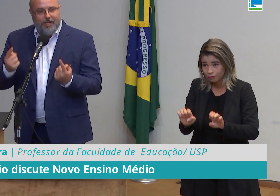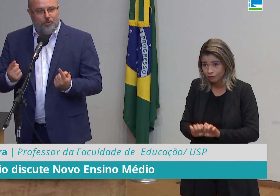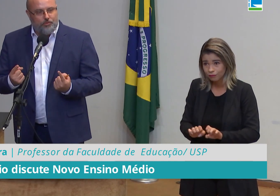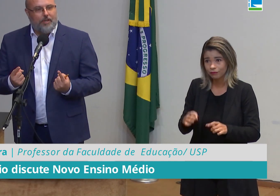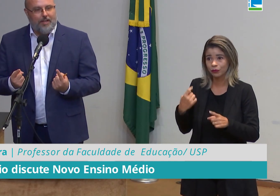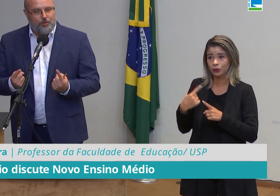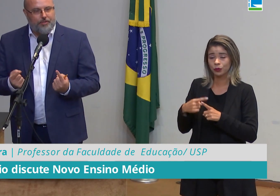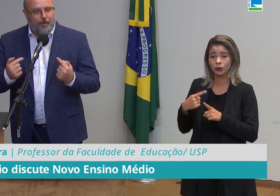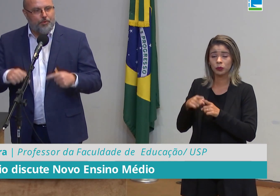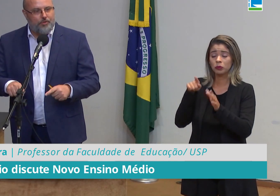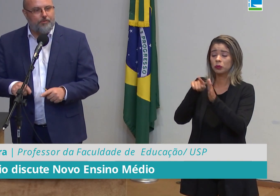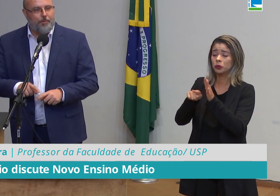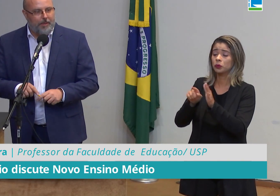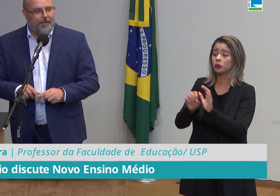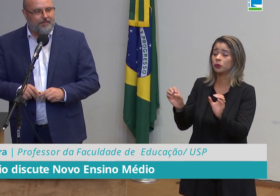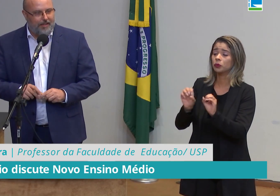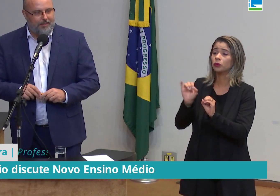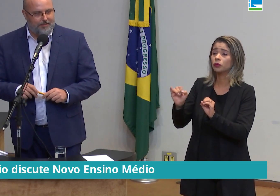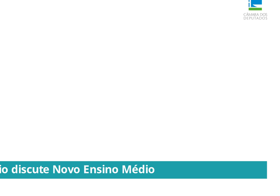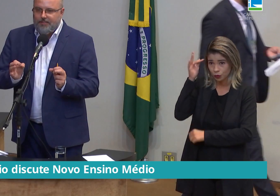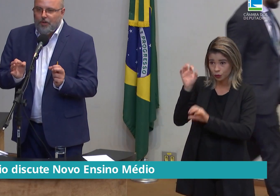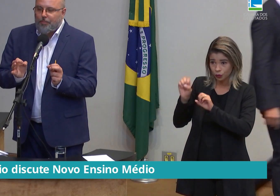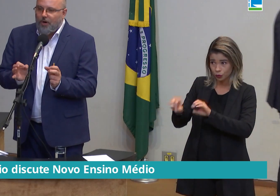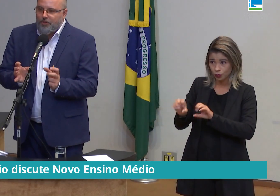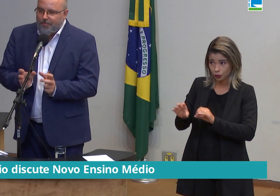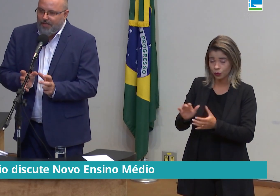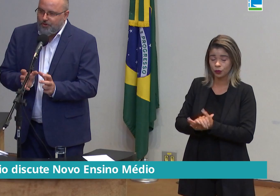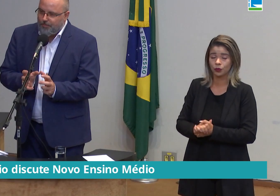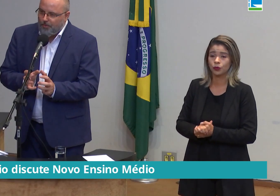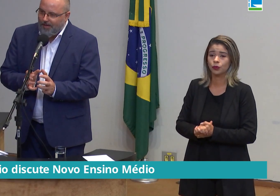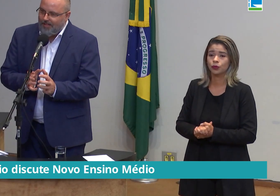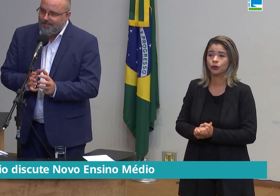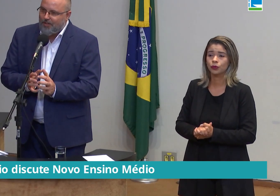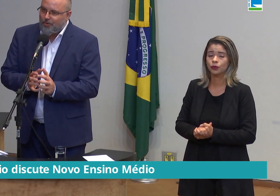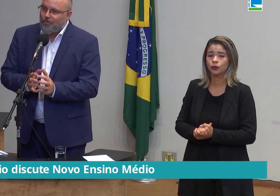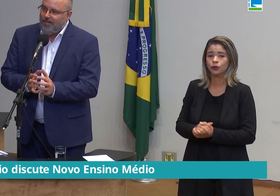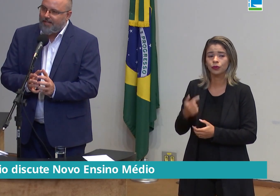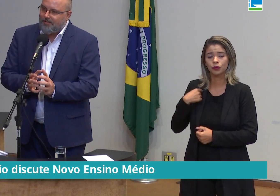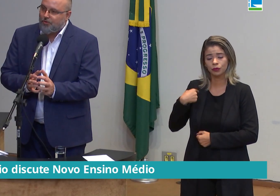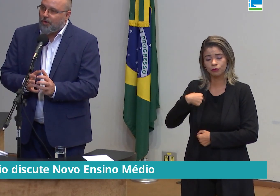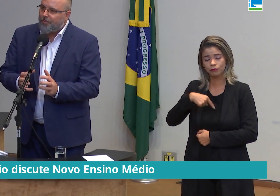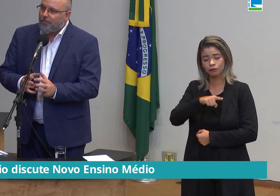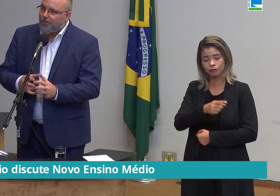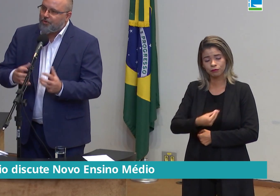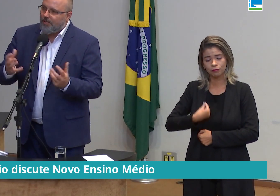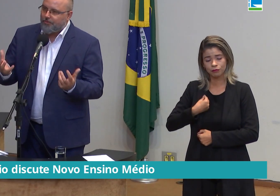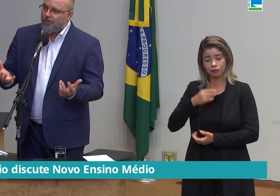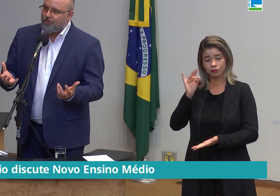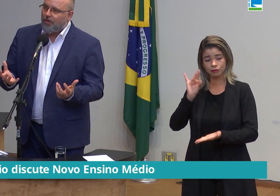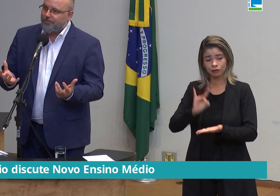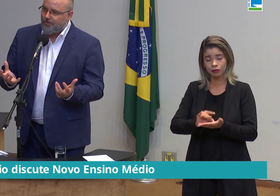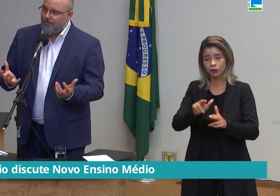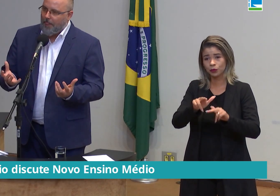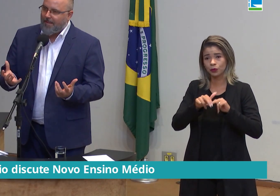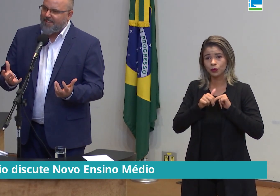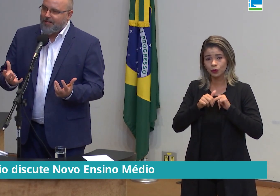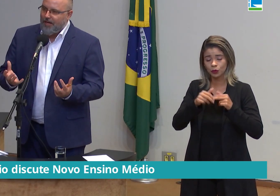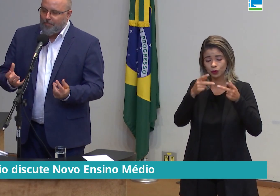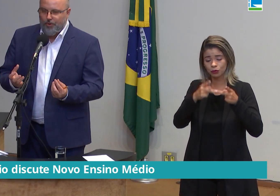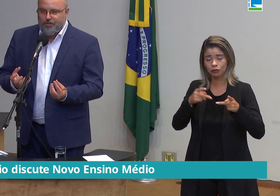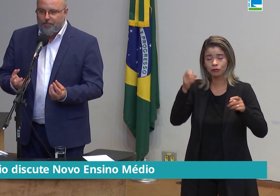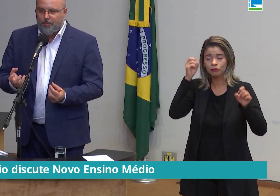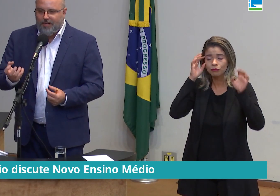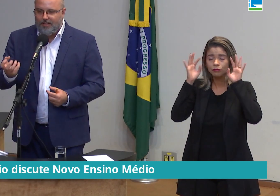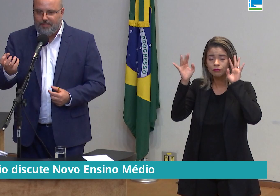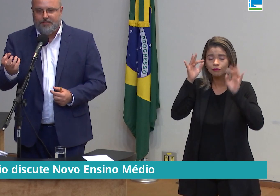sequer foi perguntado se era possível implementá-la. Você não pode partir para uma realidade concreta só por um projeto filosófico.